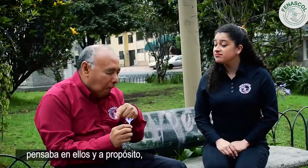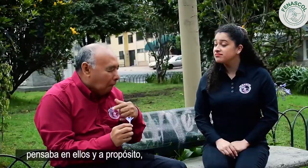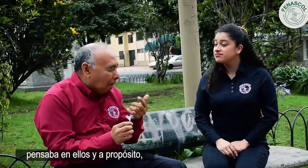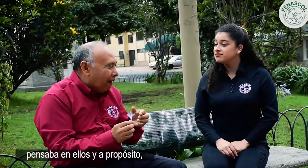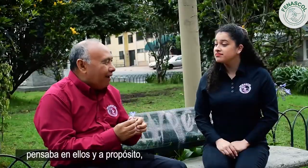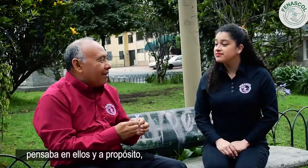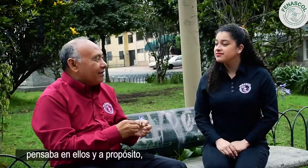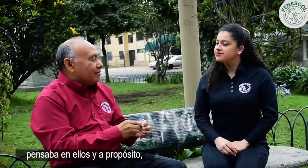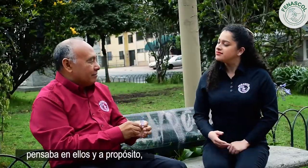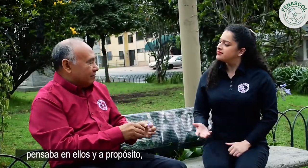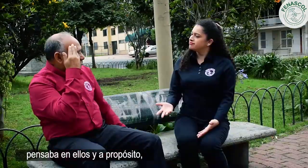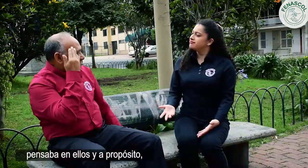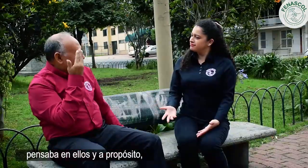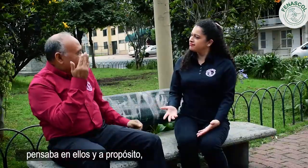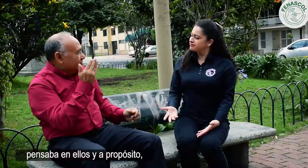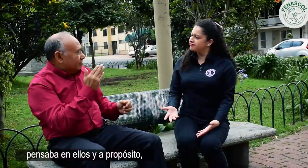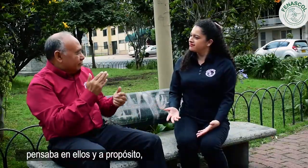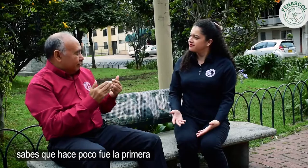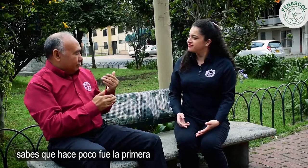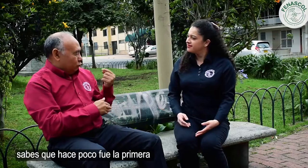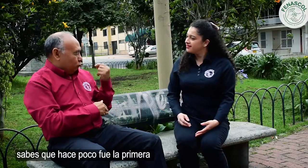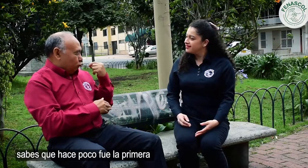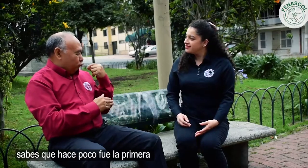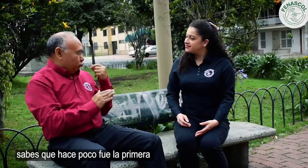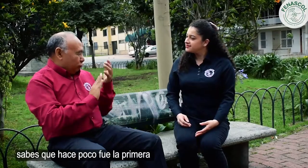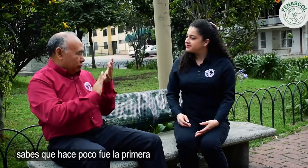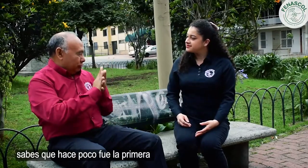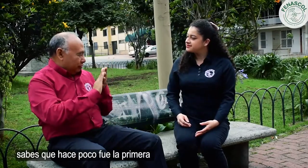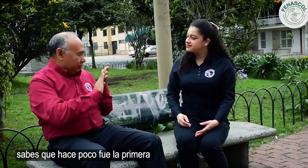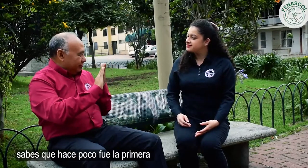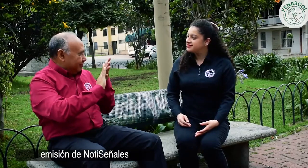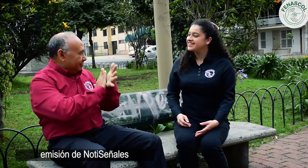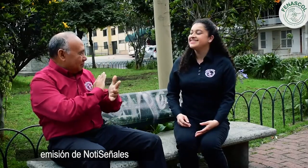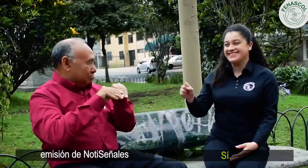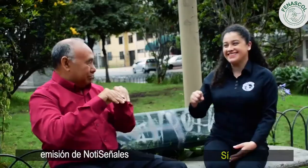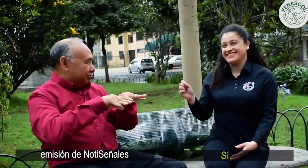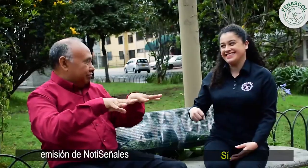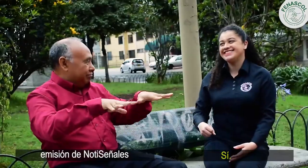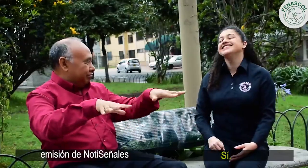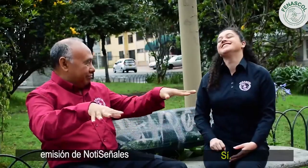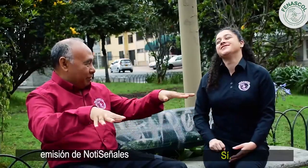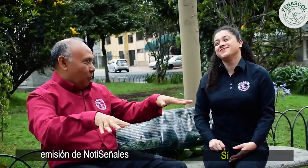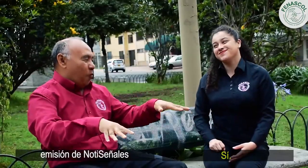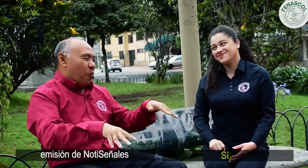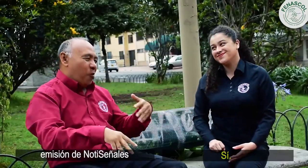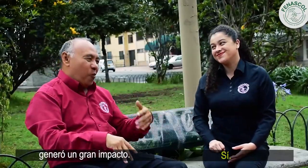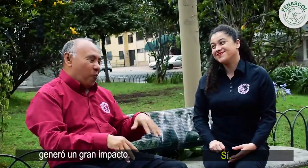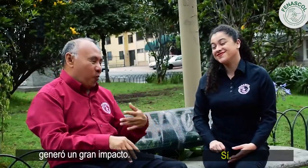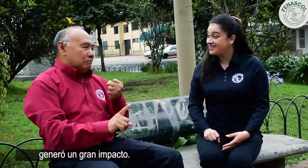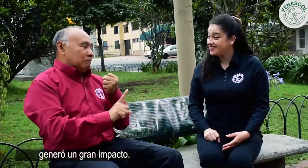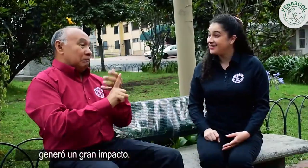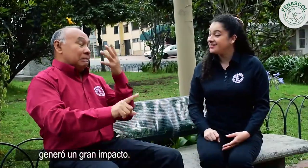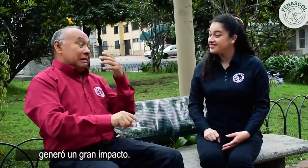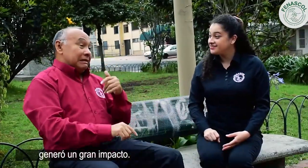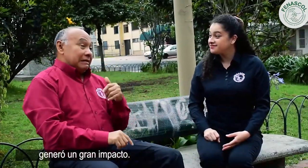ellos y a propósito sabes que hace poco fue la primera emisión de notiseñales si generó un gran impacto